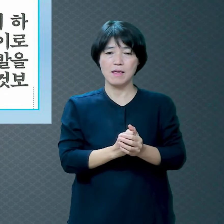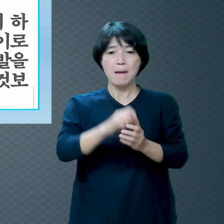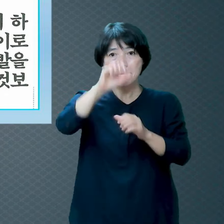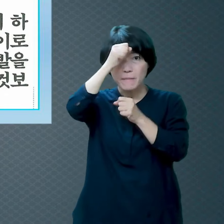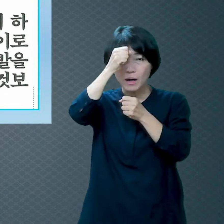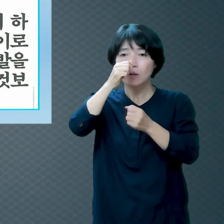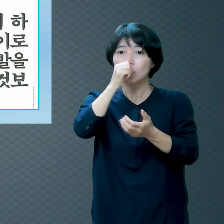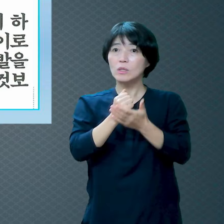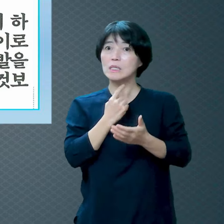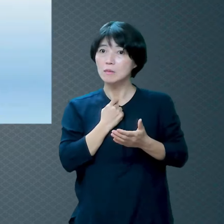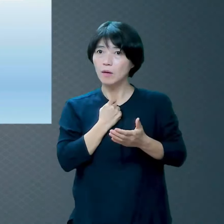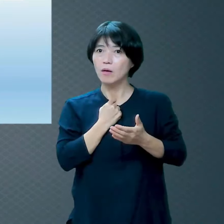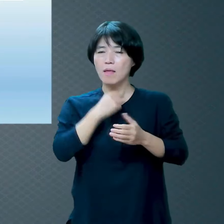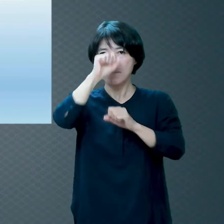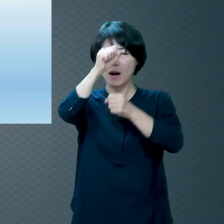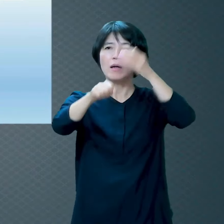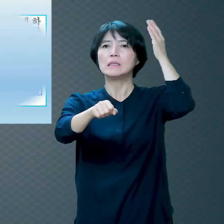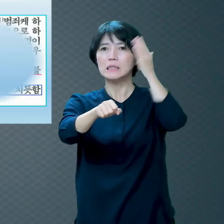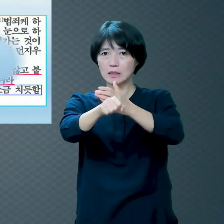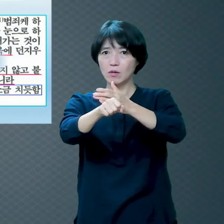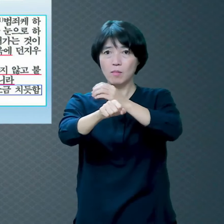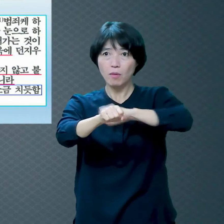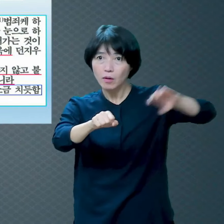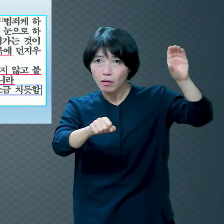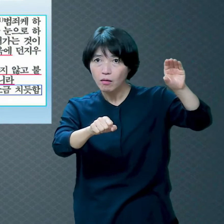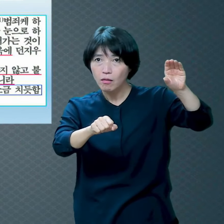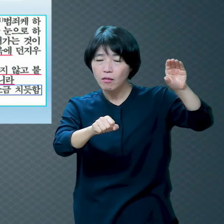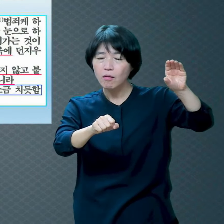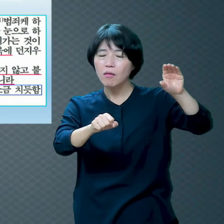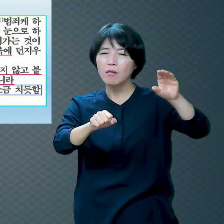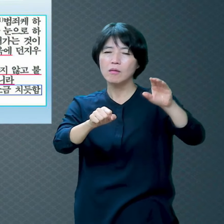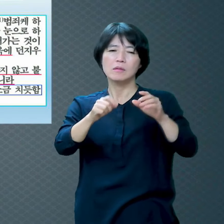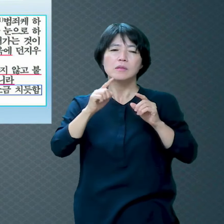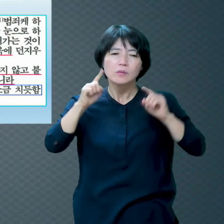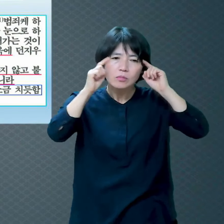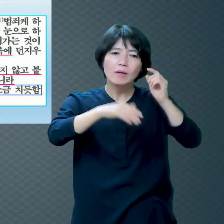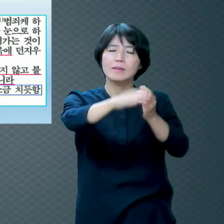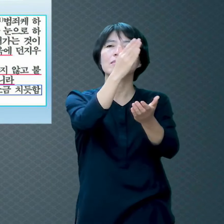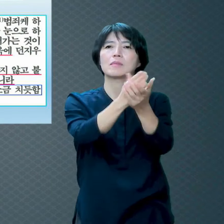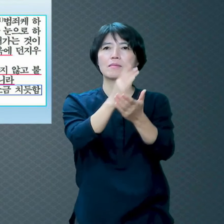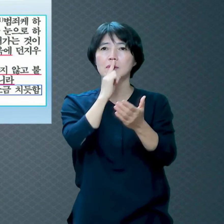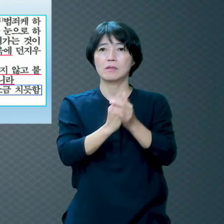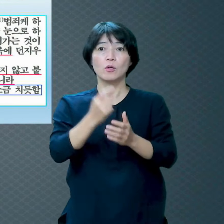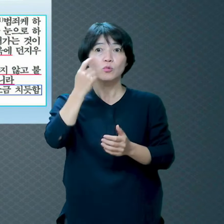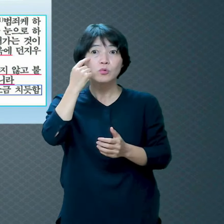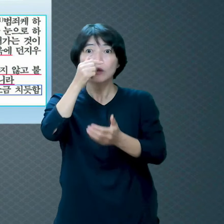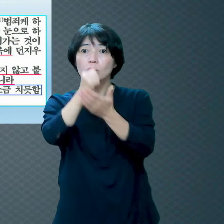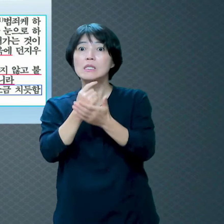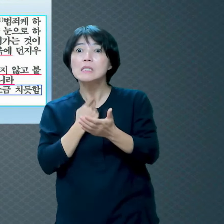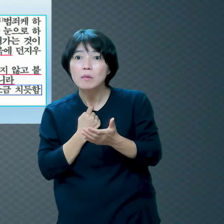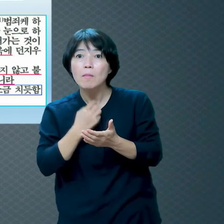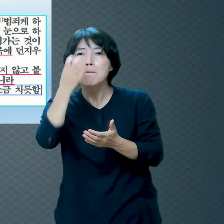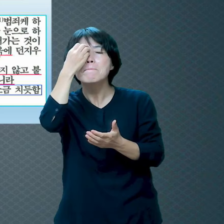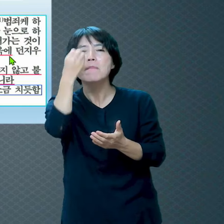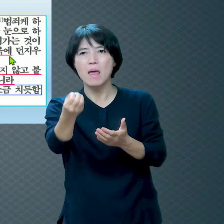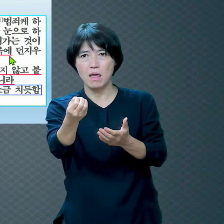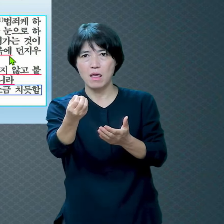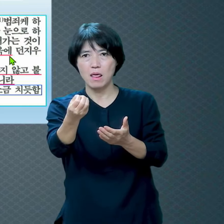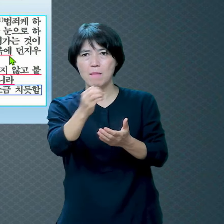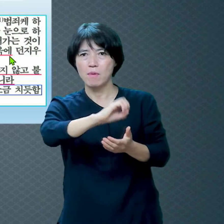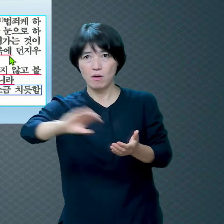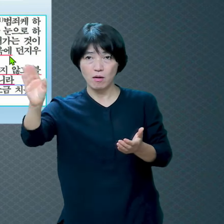얼마나 무서우면 이렇게 표현을 하겠습니까? 눈이 죄졌냐 빼버려라 왜?